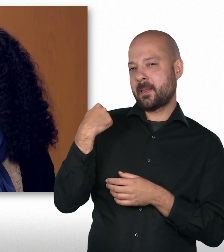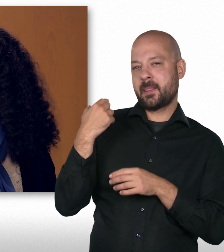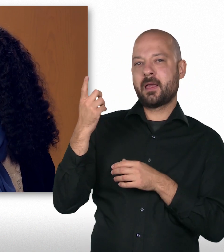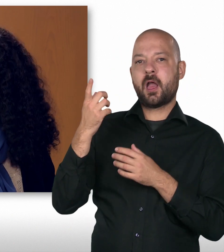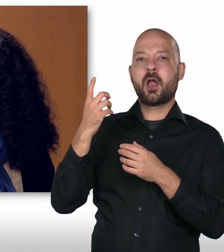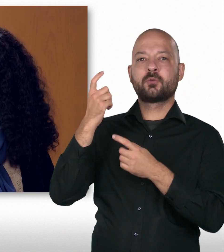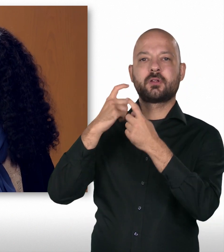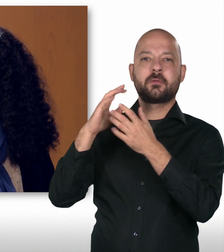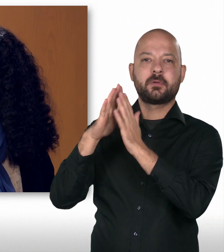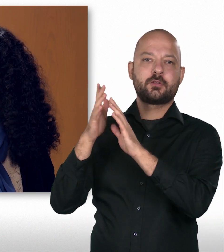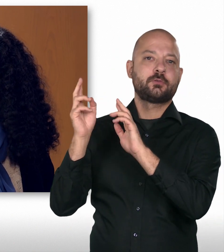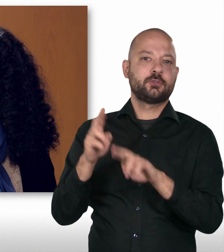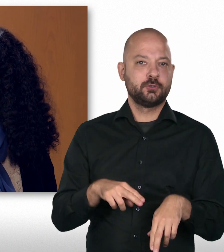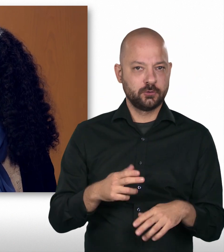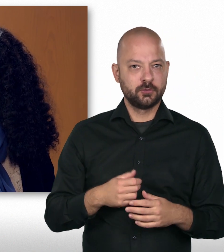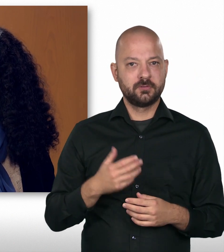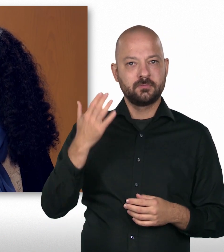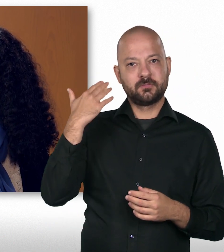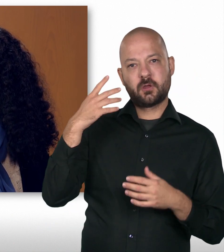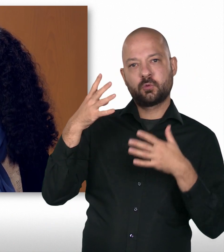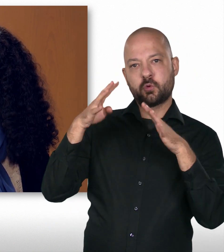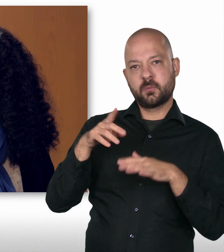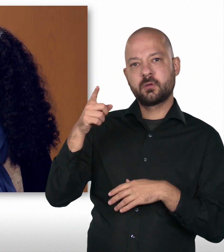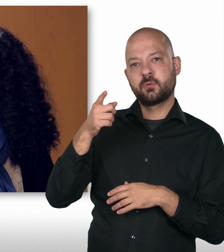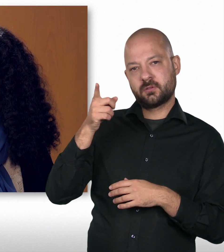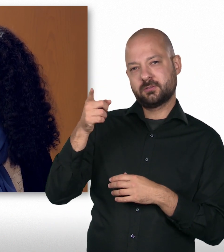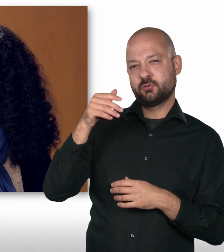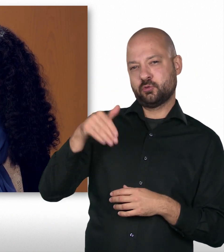aus dem Auslandspraktikum zurück, wo ich neun Monate in Guangzhou war, in Südchina,